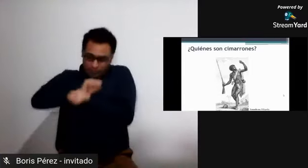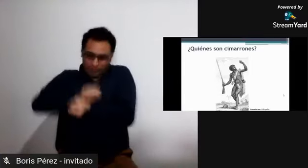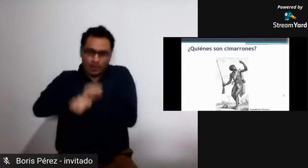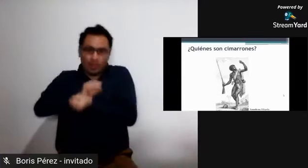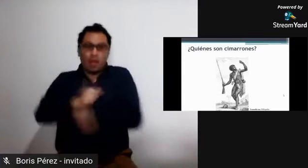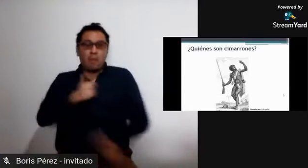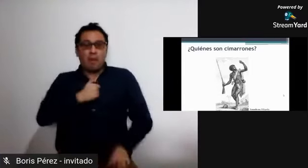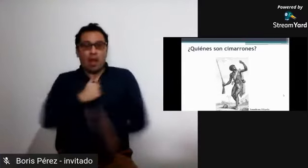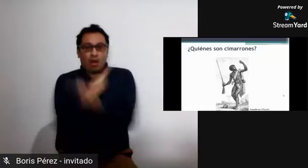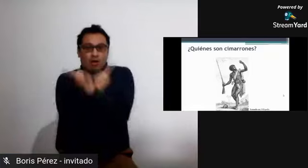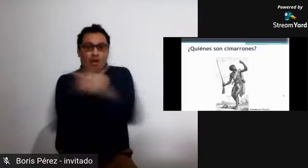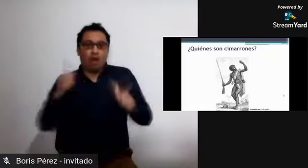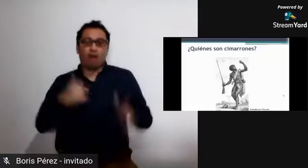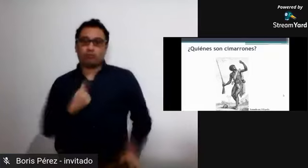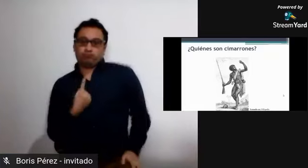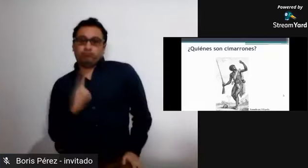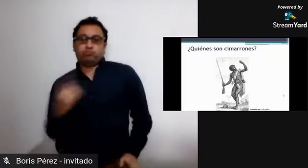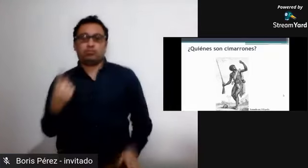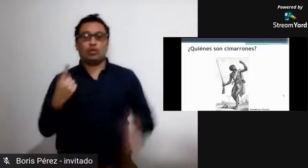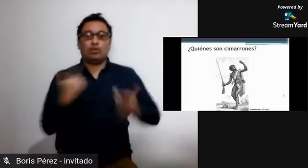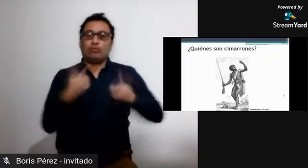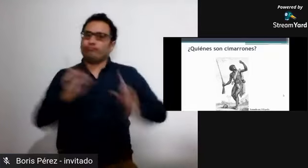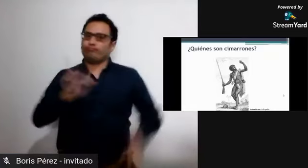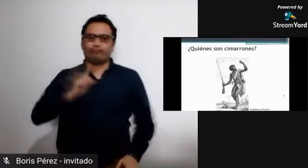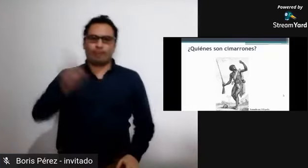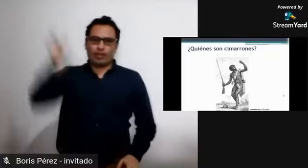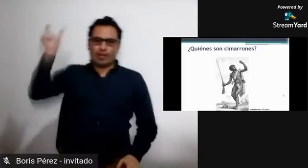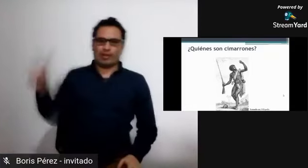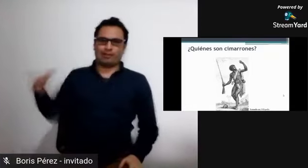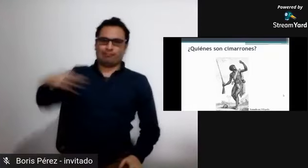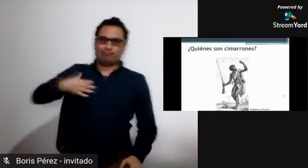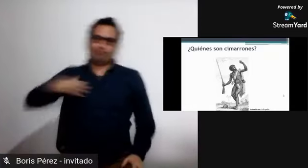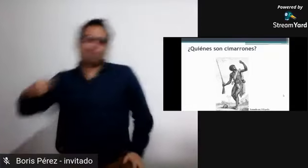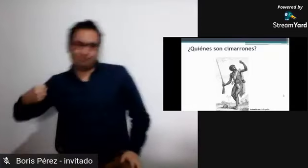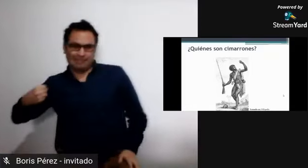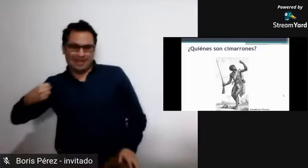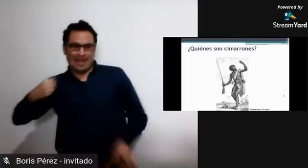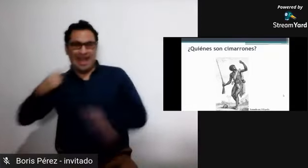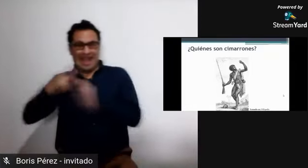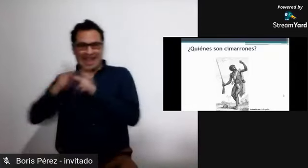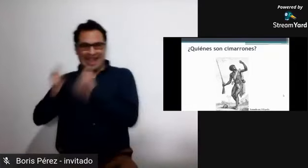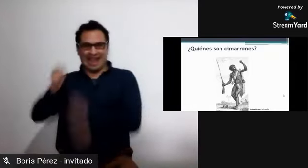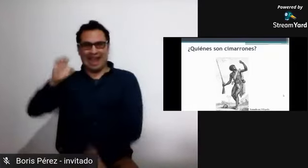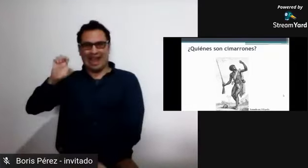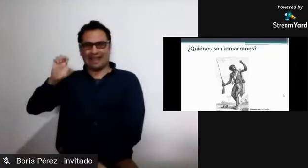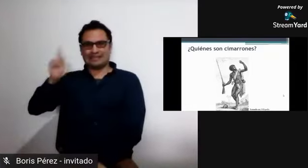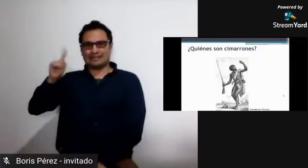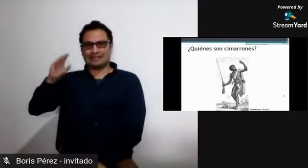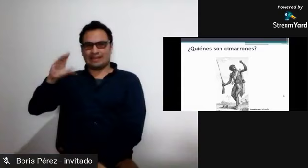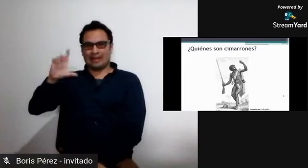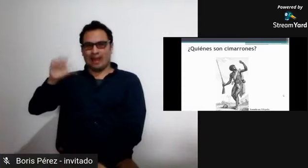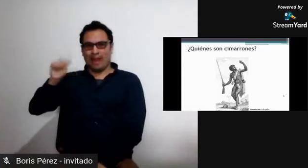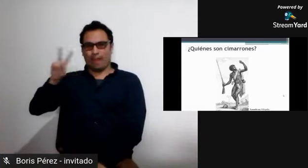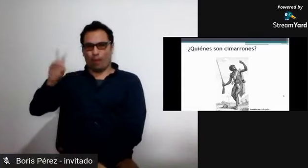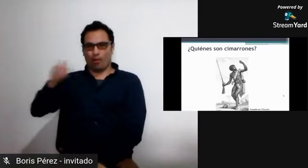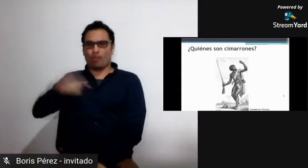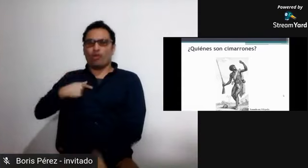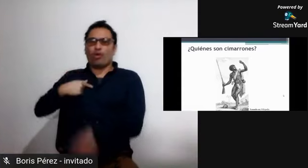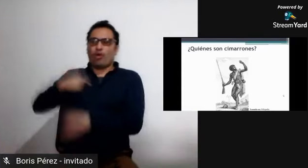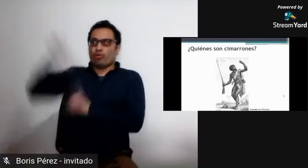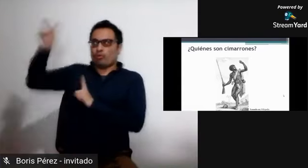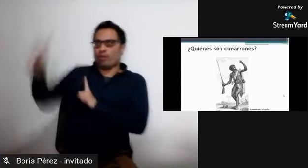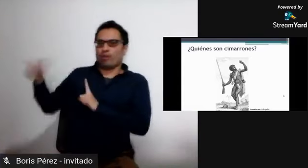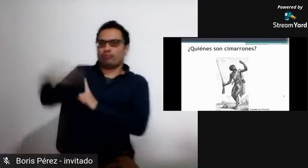concepto pero los si marrones entendamos el contexto